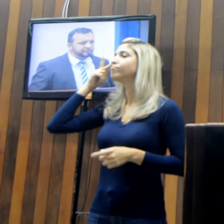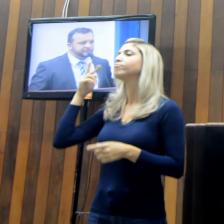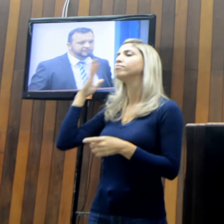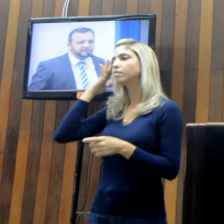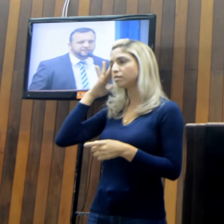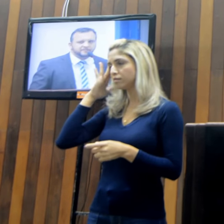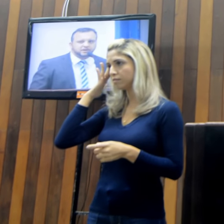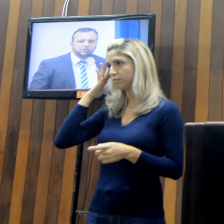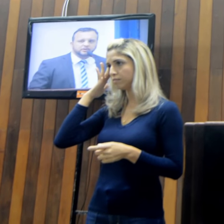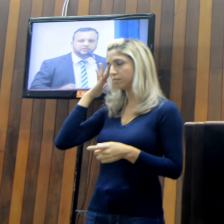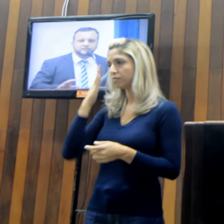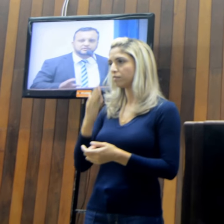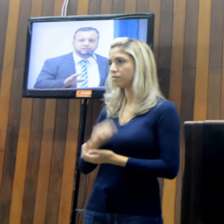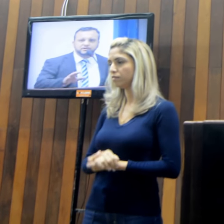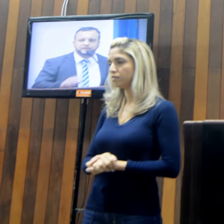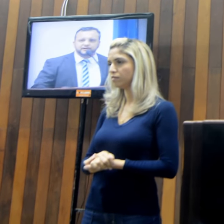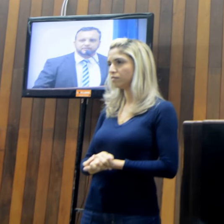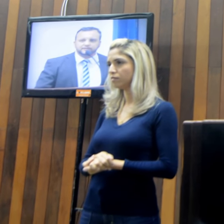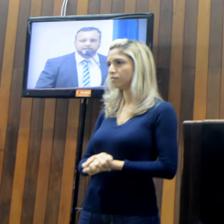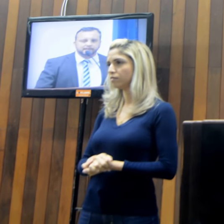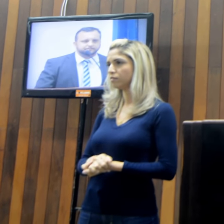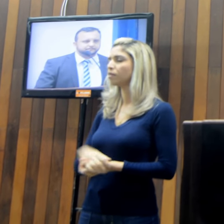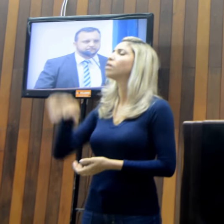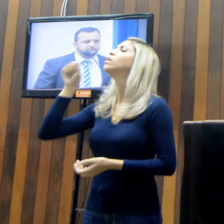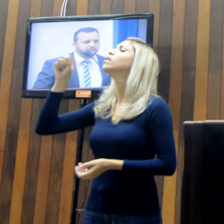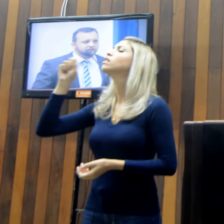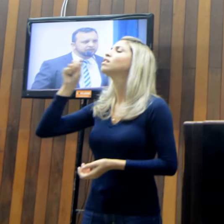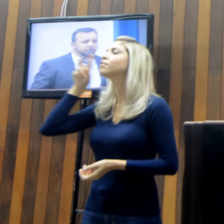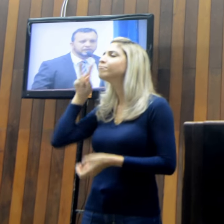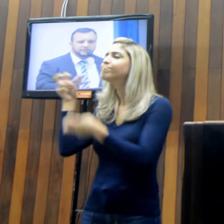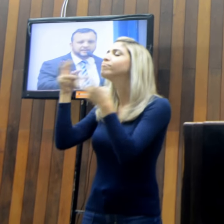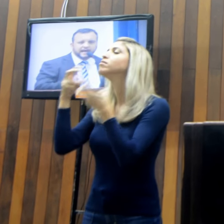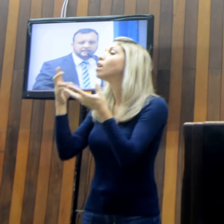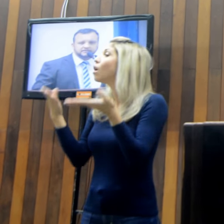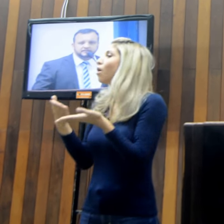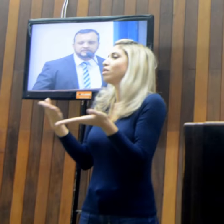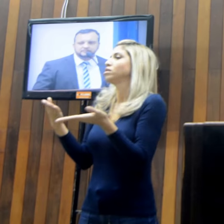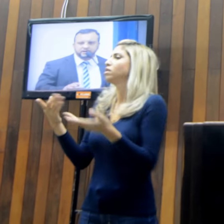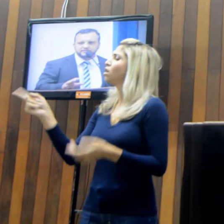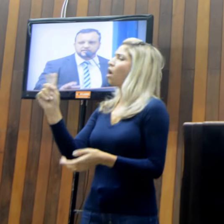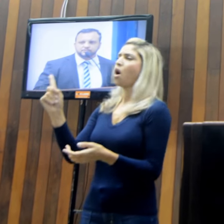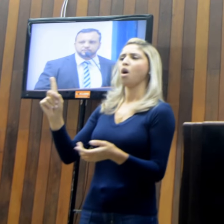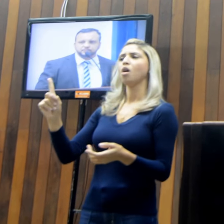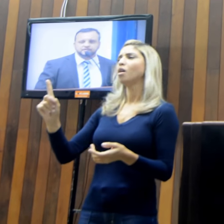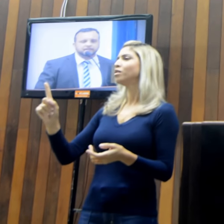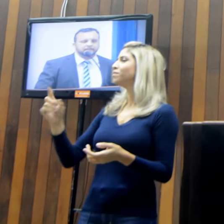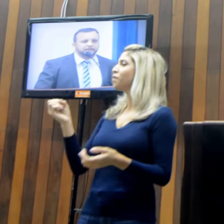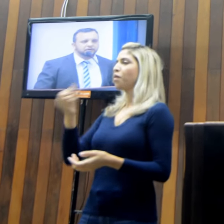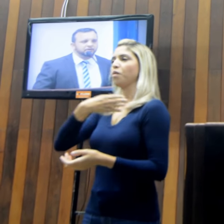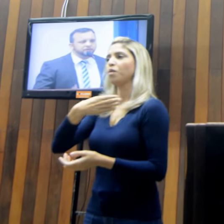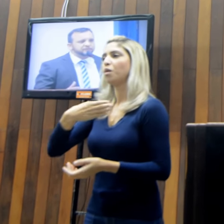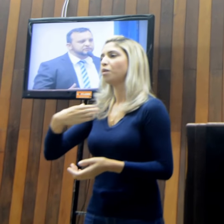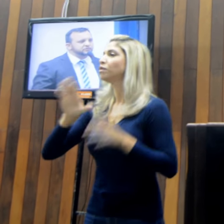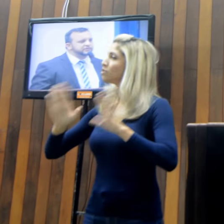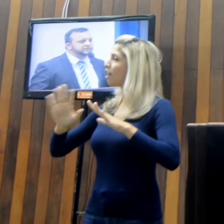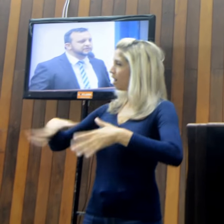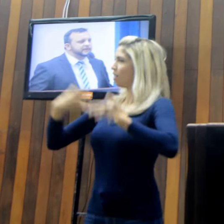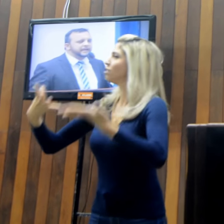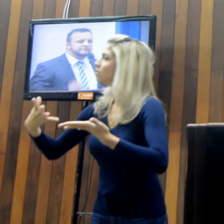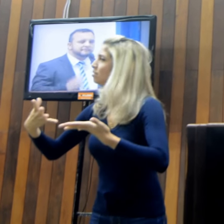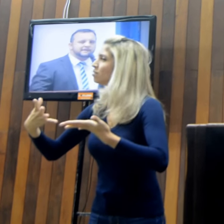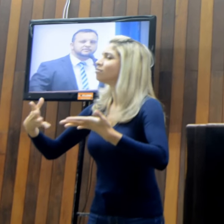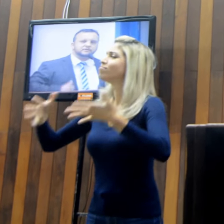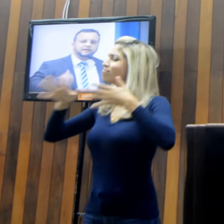acaba o frio de dia. O que nós vemos hoje, vereador, não é nenhuma novidade, embora nos assuste. O nós vemos hoje